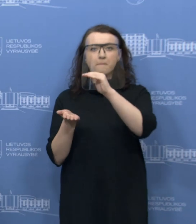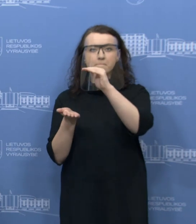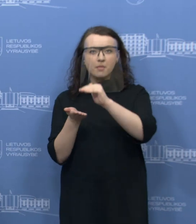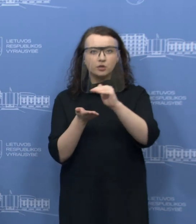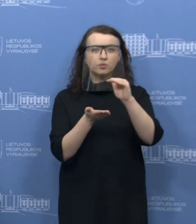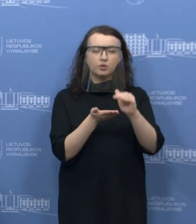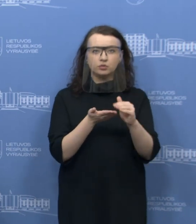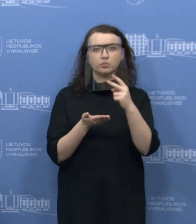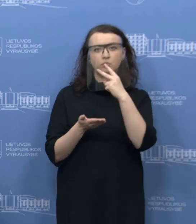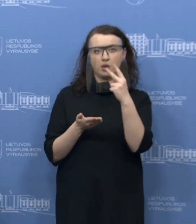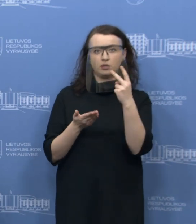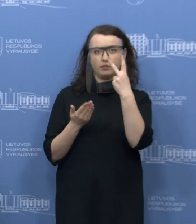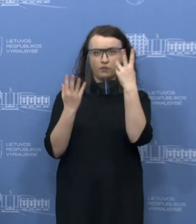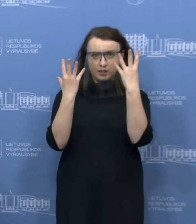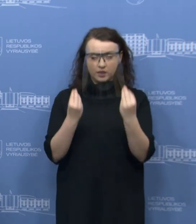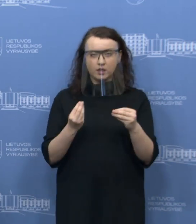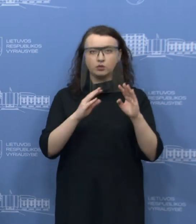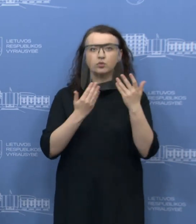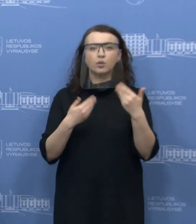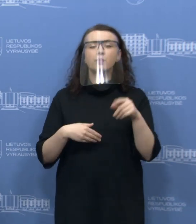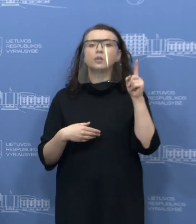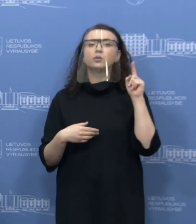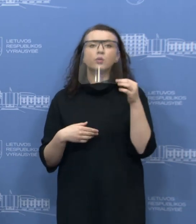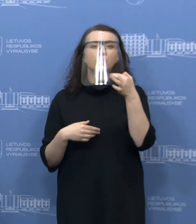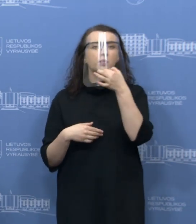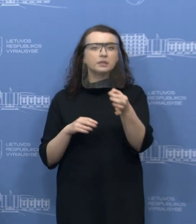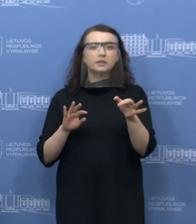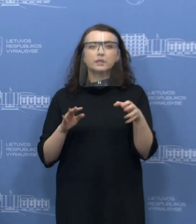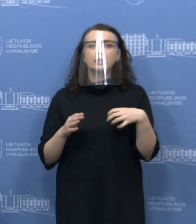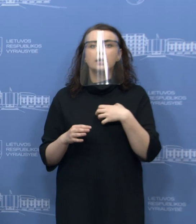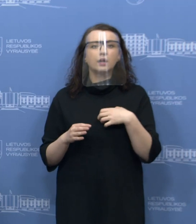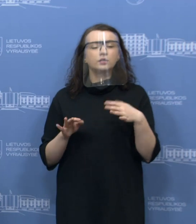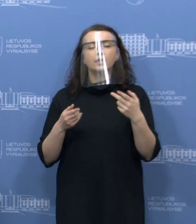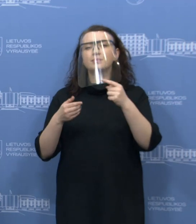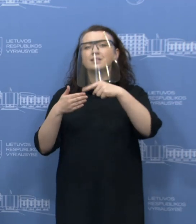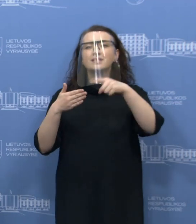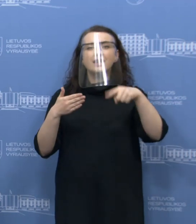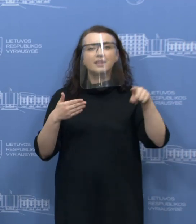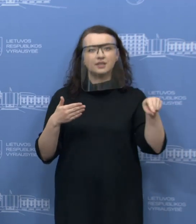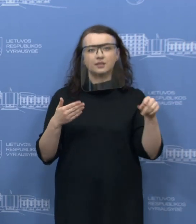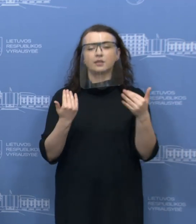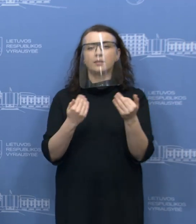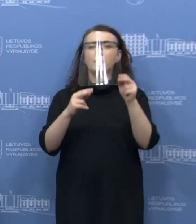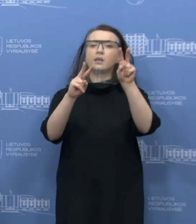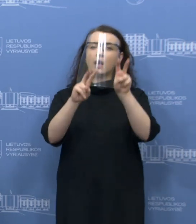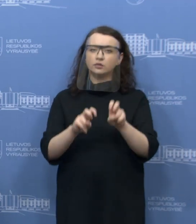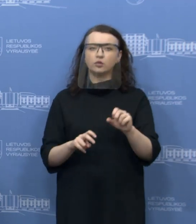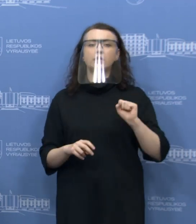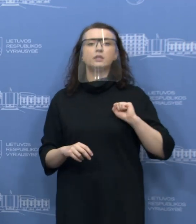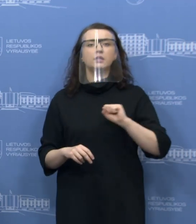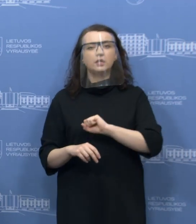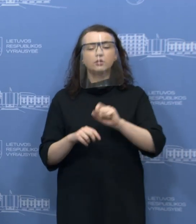kelias paras. Tačiau noriu atkreipti dėmesį, kad tai yra tik tai nuoga statistika. Ja dabar analizuoja medikai,